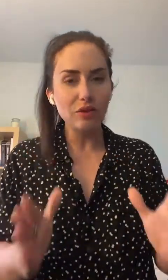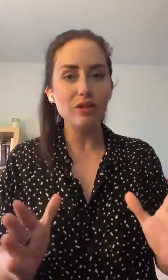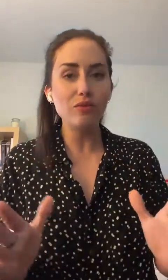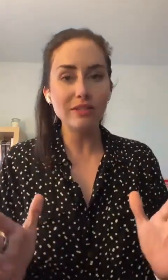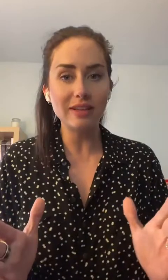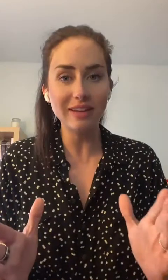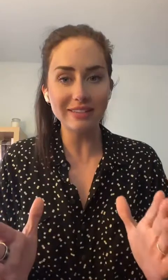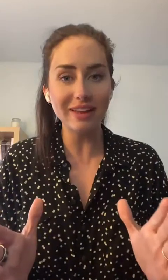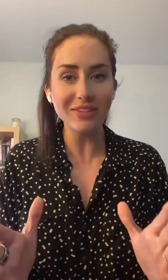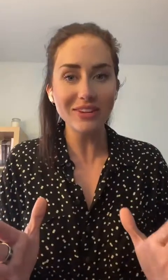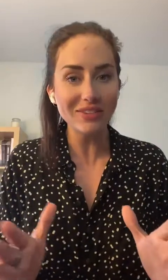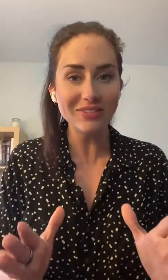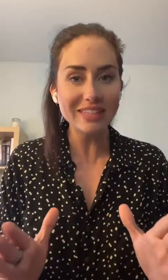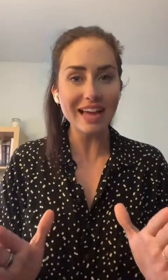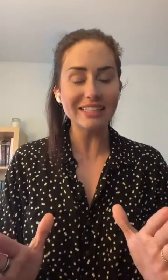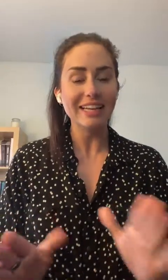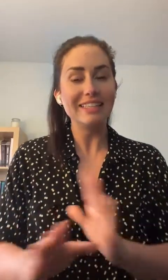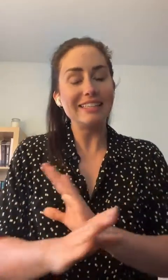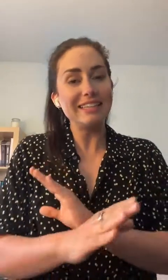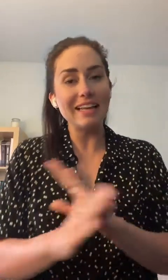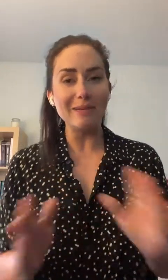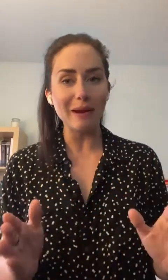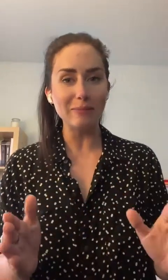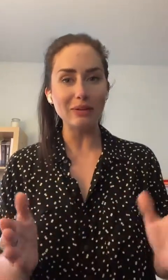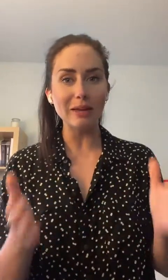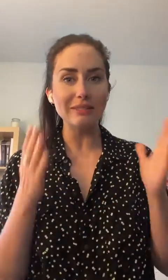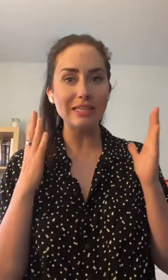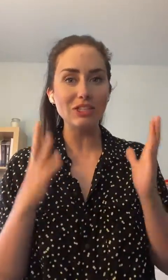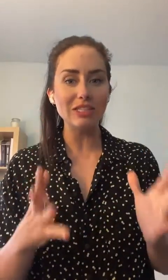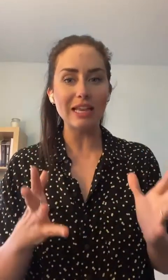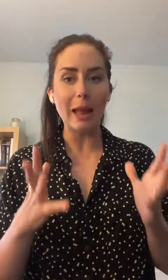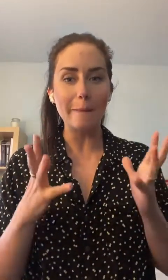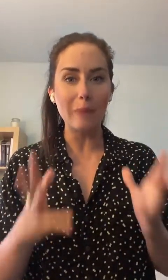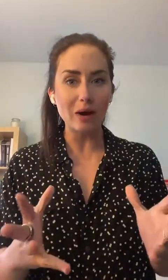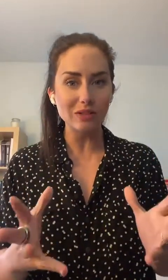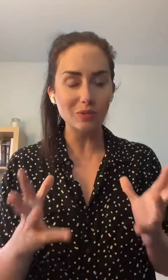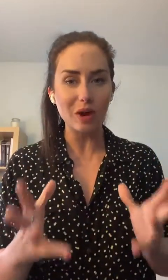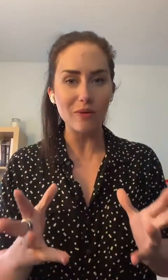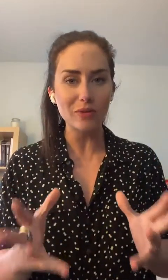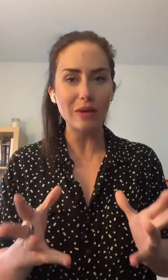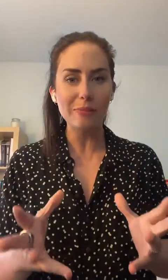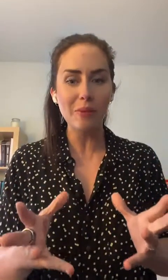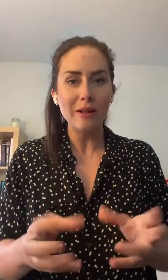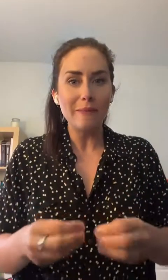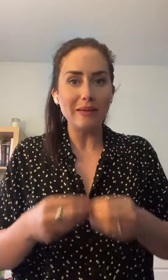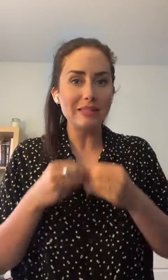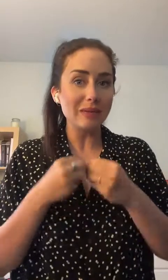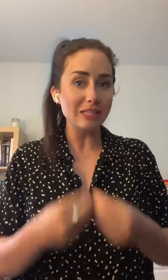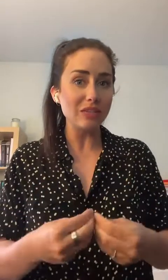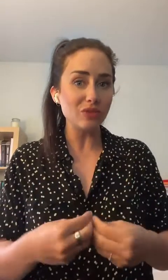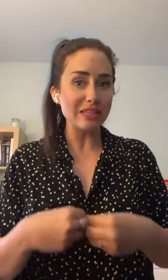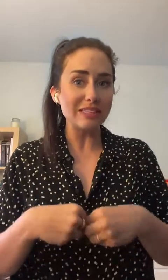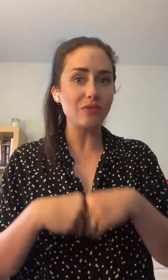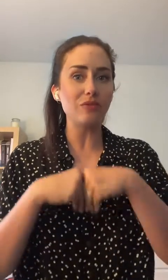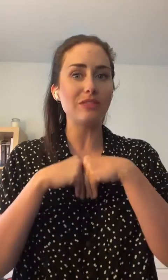savonnez-vous le visage. C'est tellement important et c'est juste la base pour avoir une belle peau. Parce qu'imaginez-vous que si vous ne